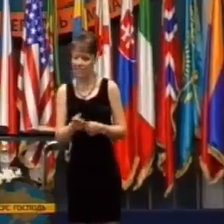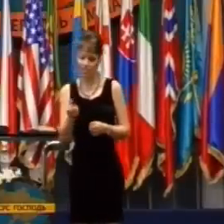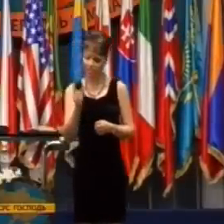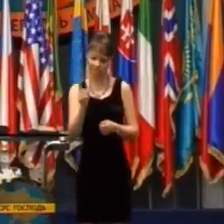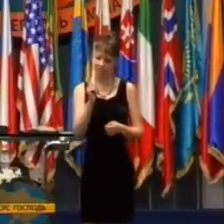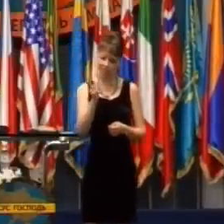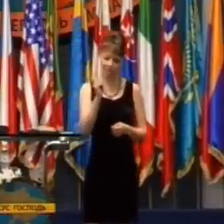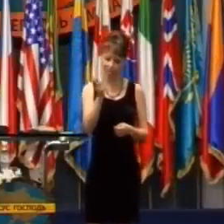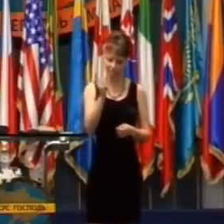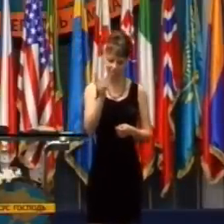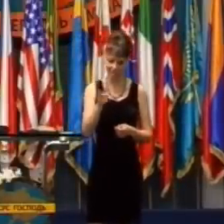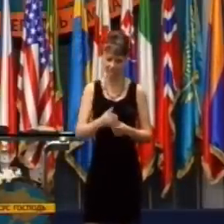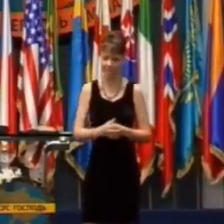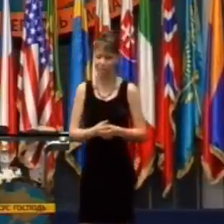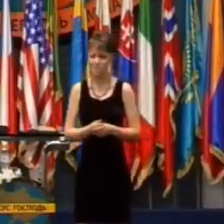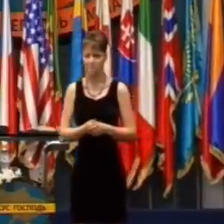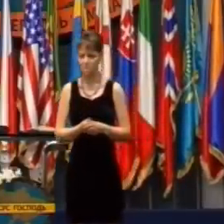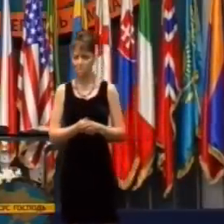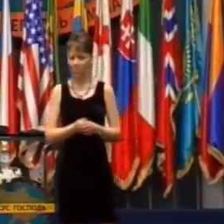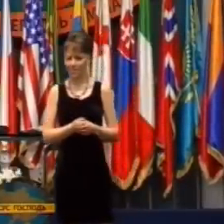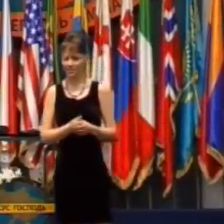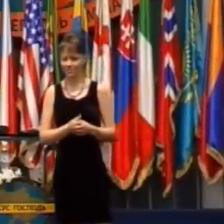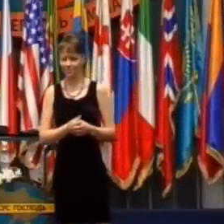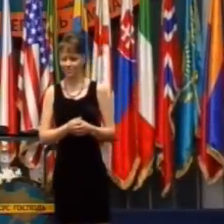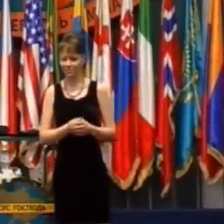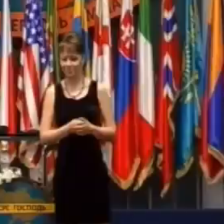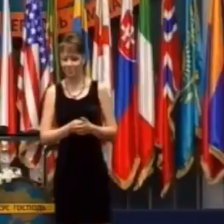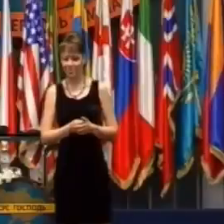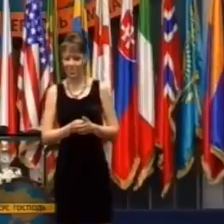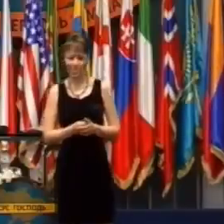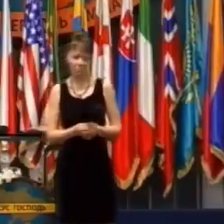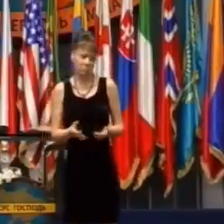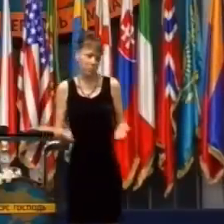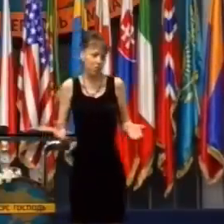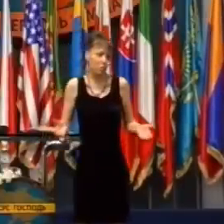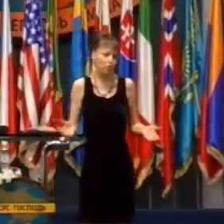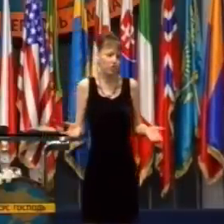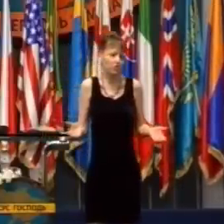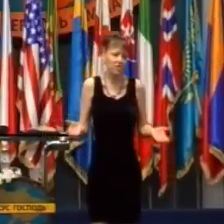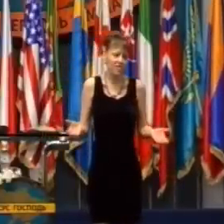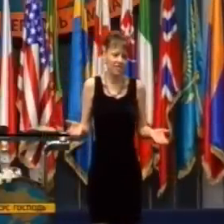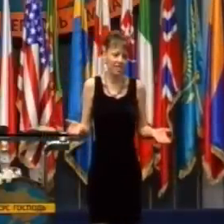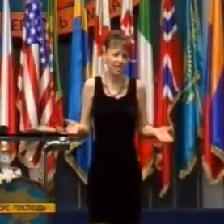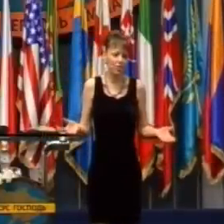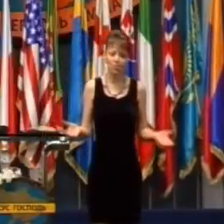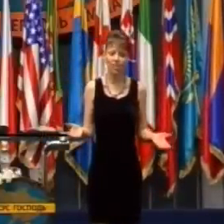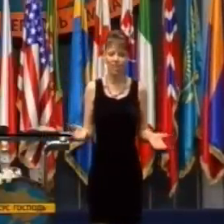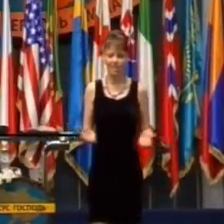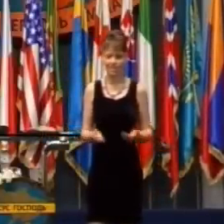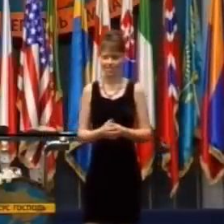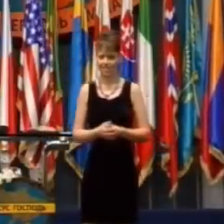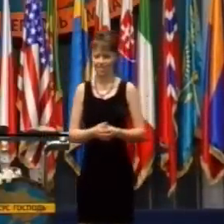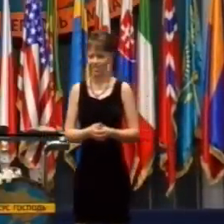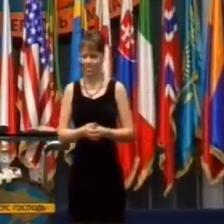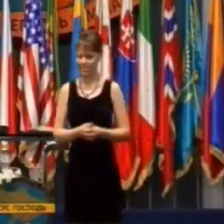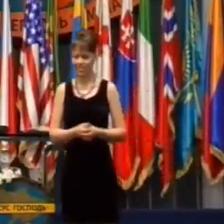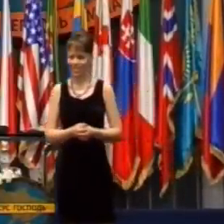tak to možno ani nebola vaša viera, čo to urobila. viera nie je nikdy prekvapená.